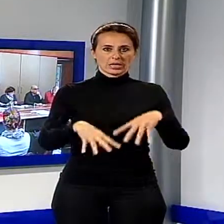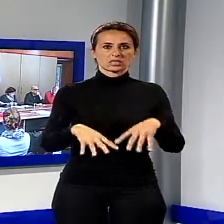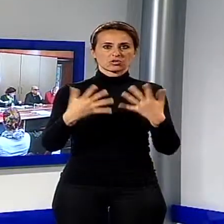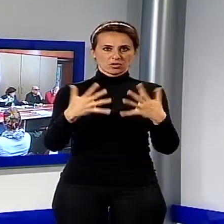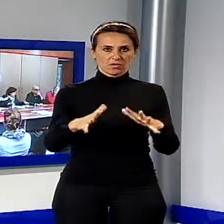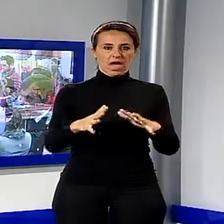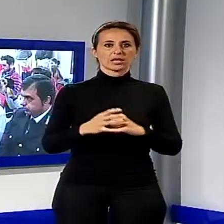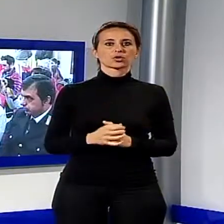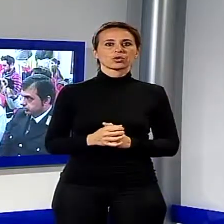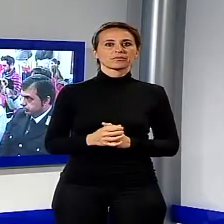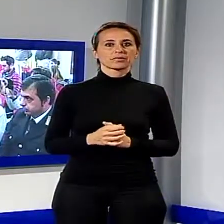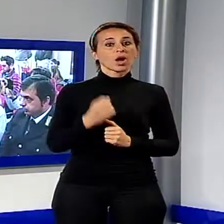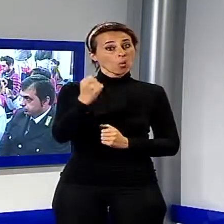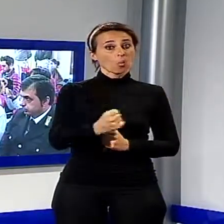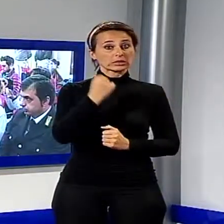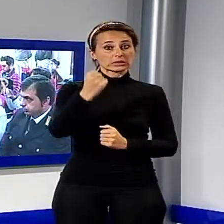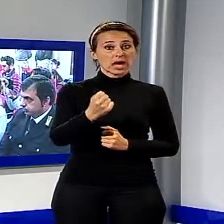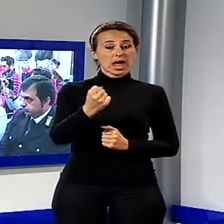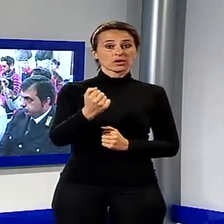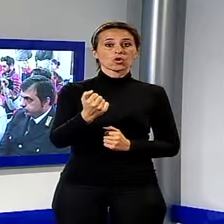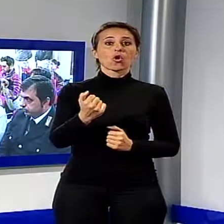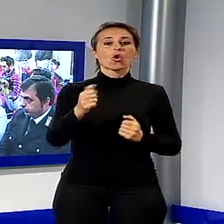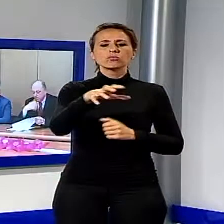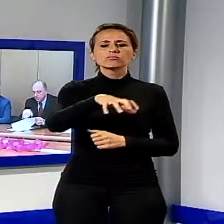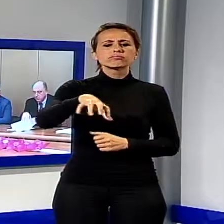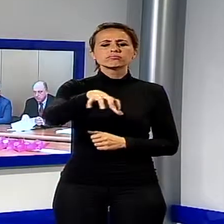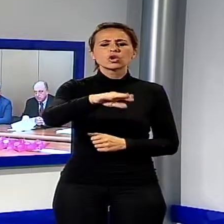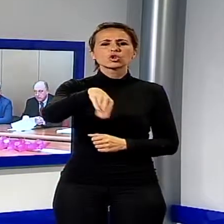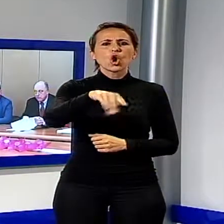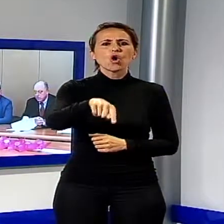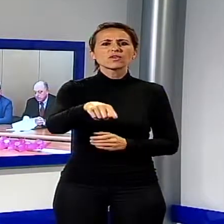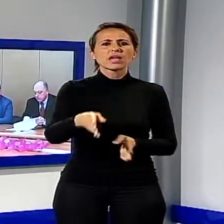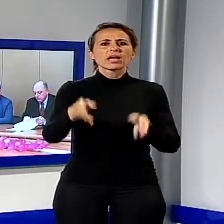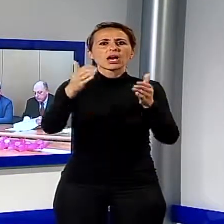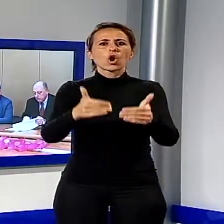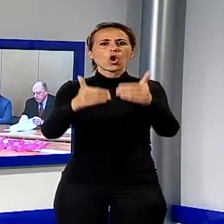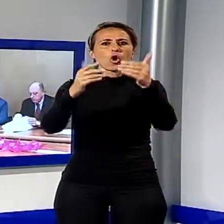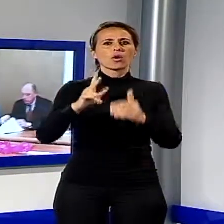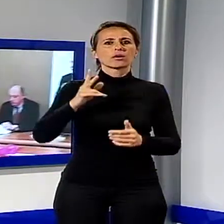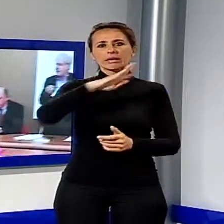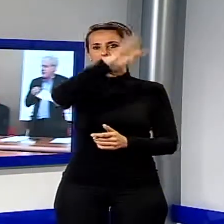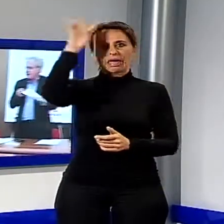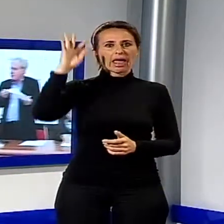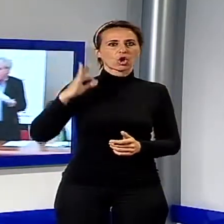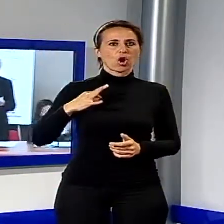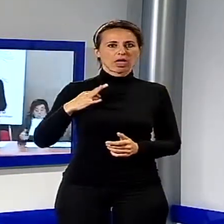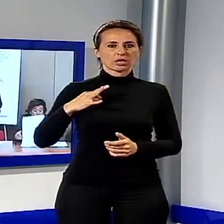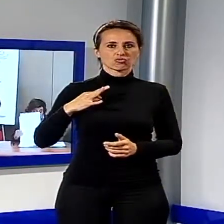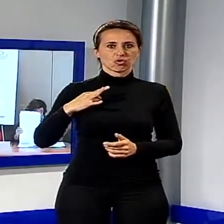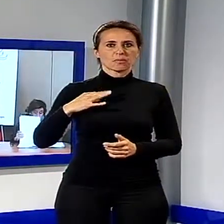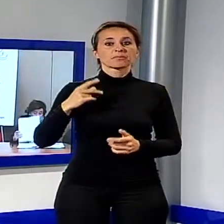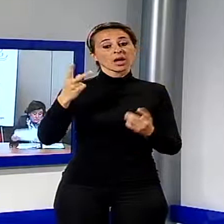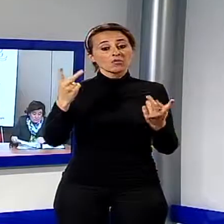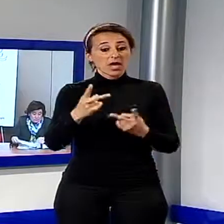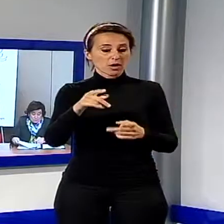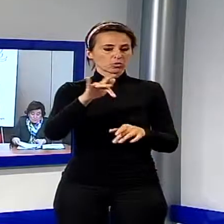promotori. Anche quest'anno sarà Real Collegio, nel Centro Storico del Capoluogo, ad ospitare il cuore della manifestazione che però